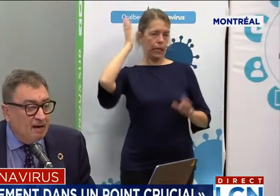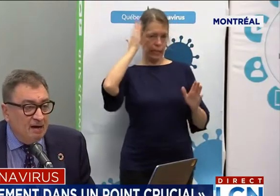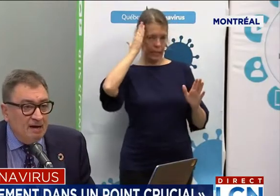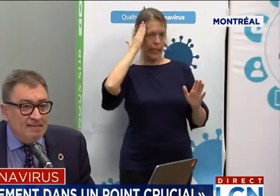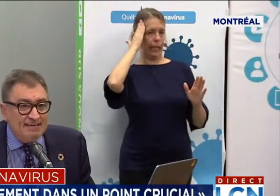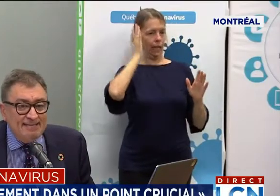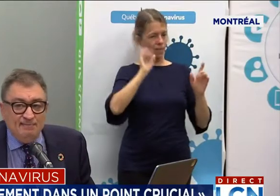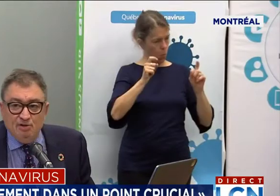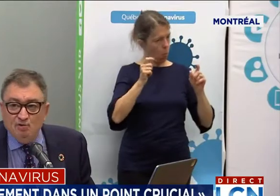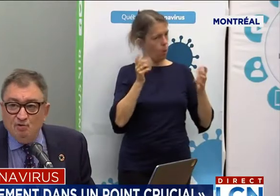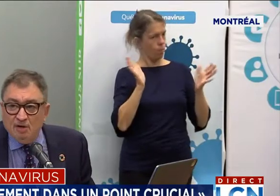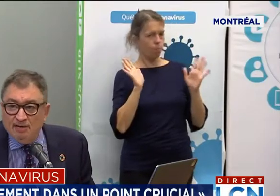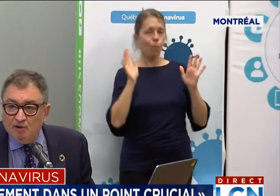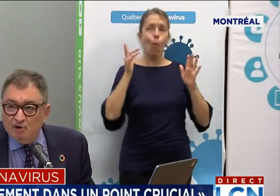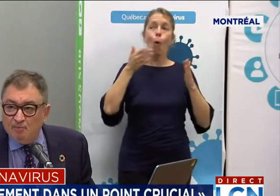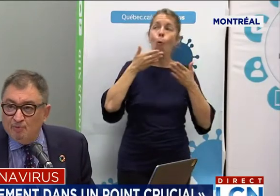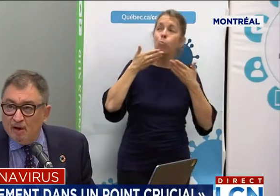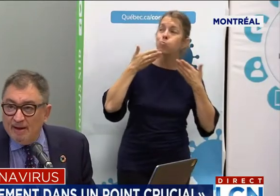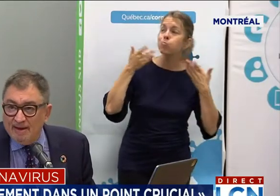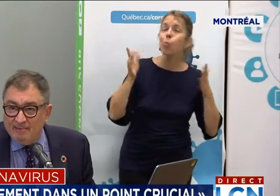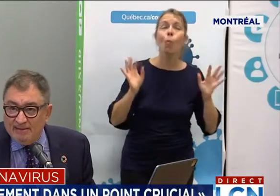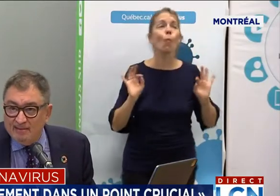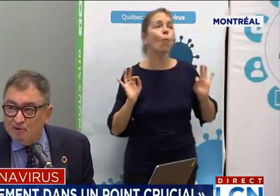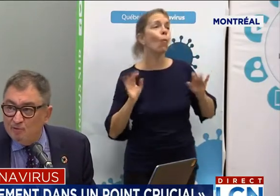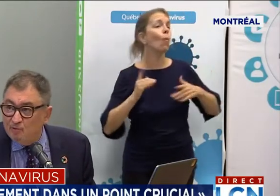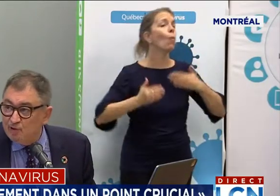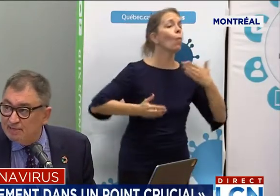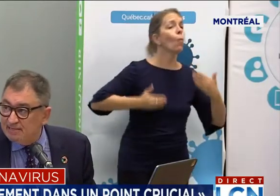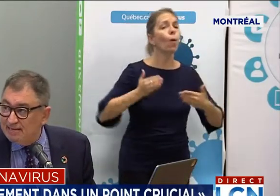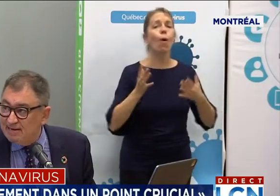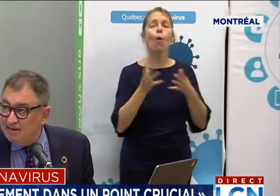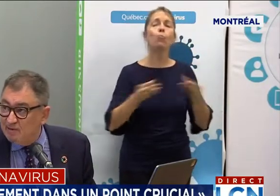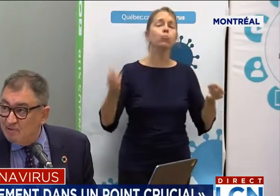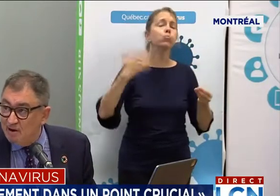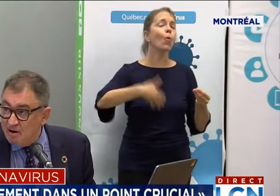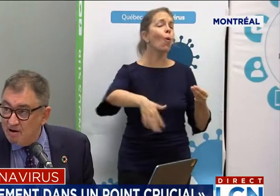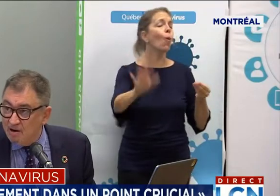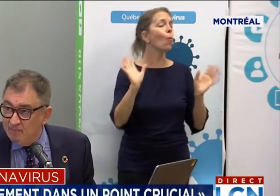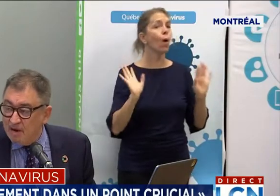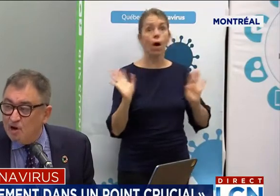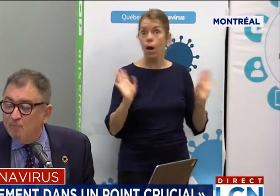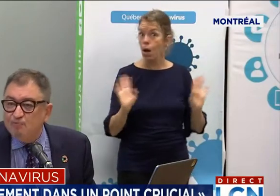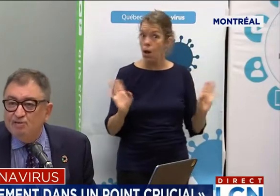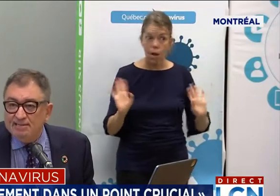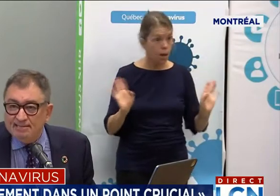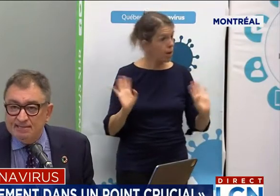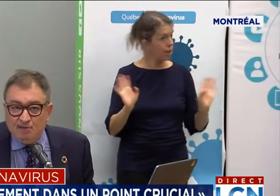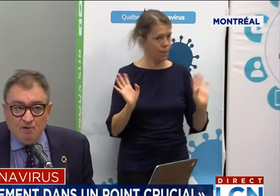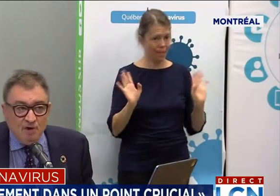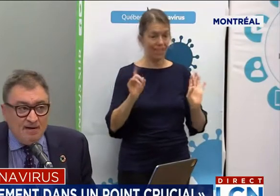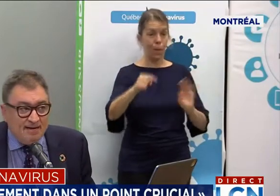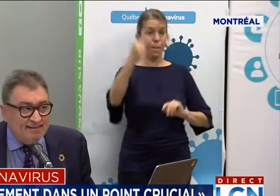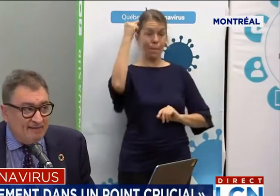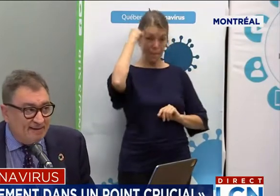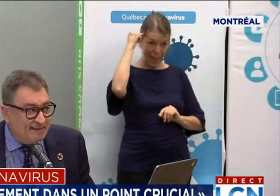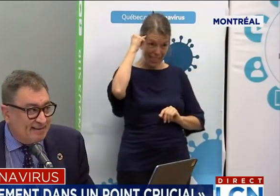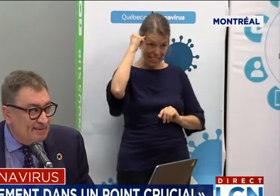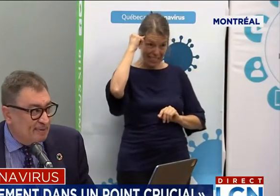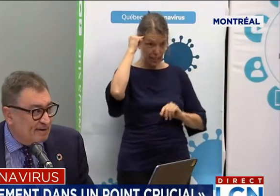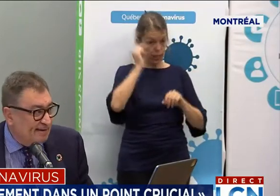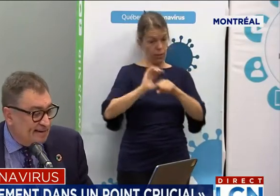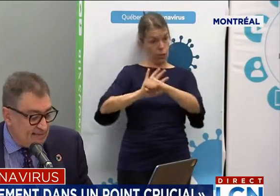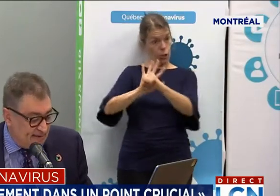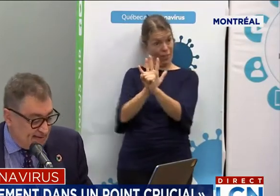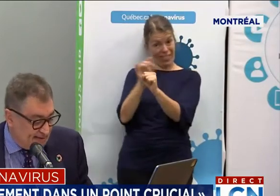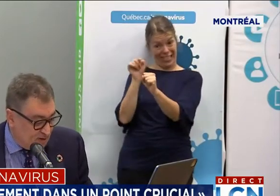dire « ça diminue et donc il plus de problème », mais c'est plutôt de dire qu'il est comme là, mais encore plus insidieux. Et ça va être